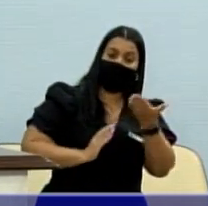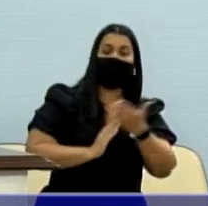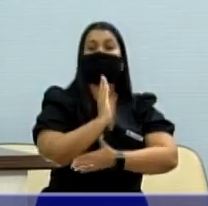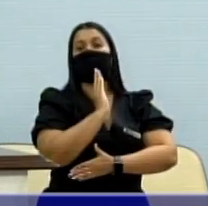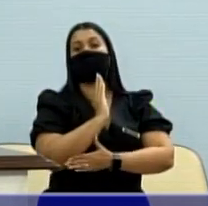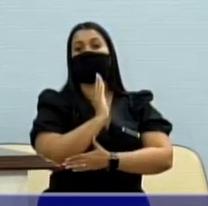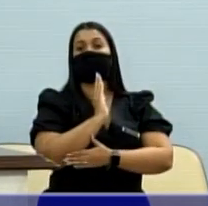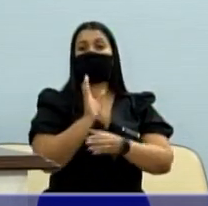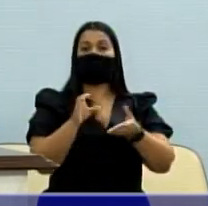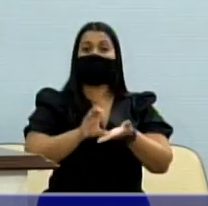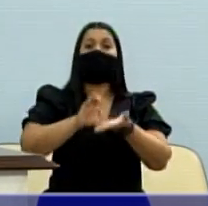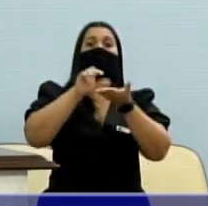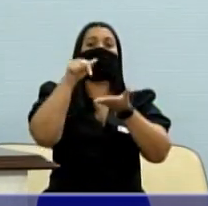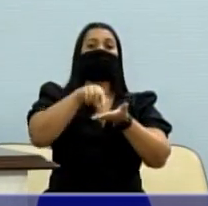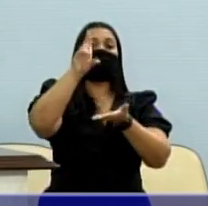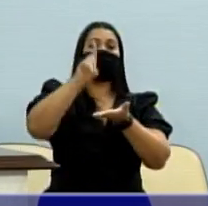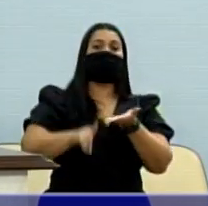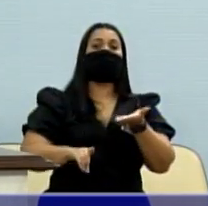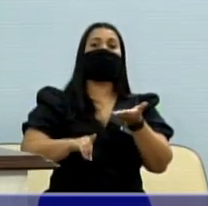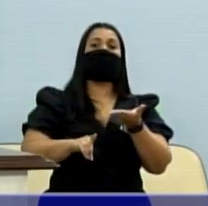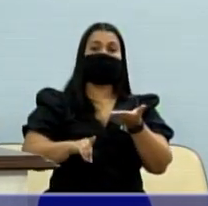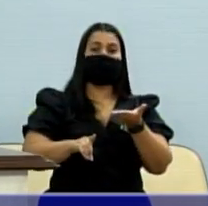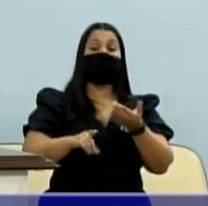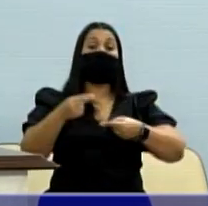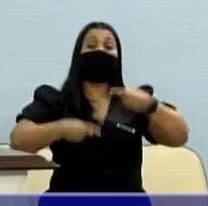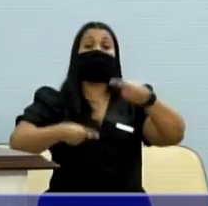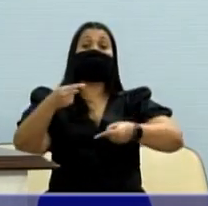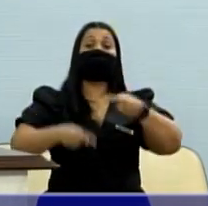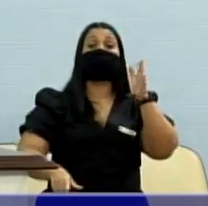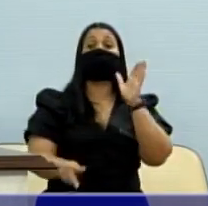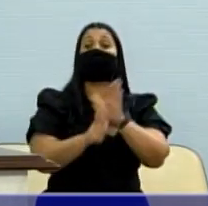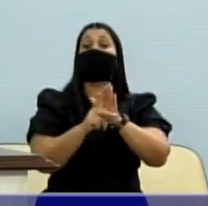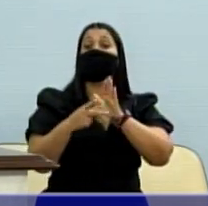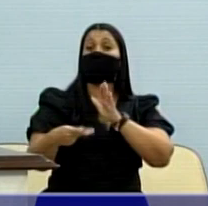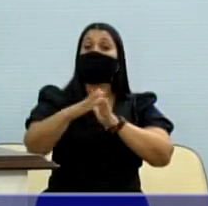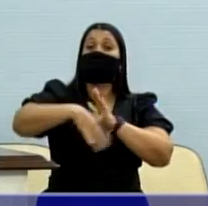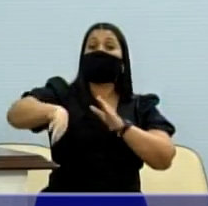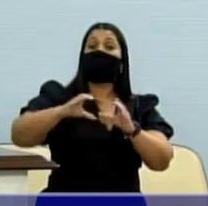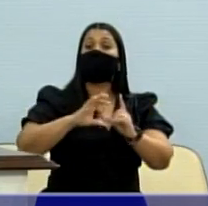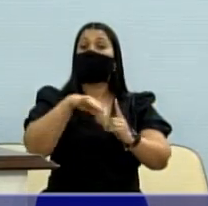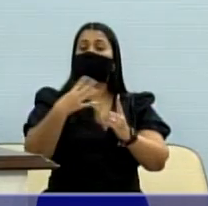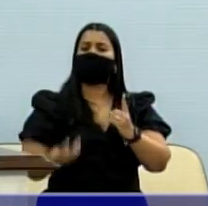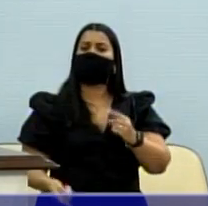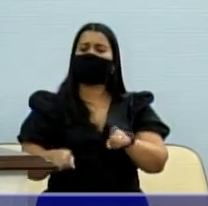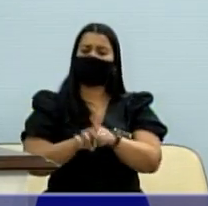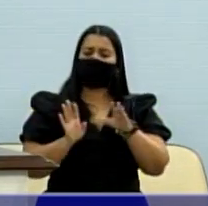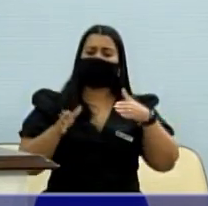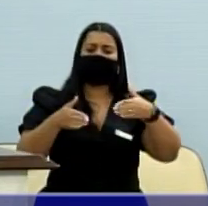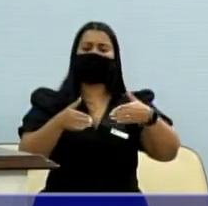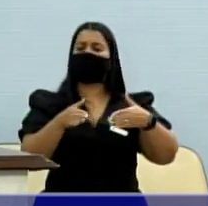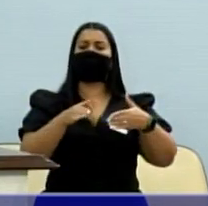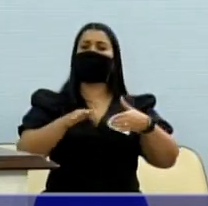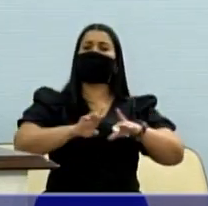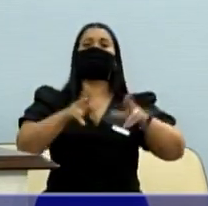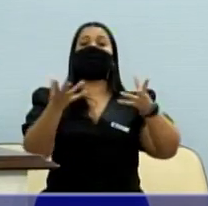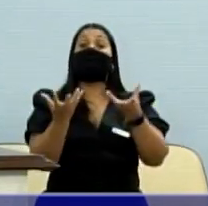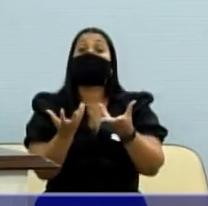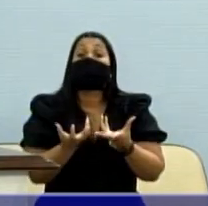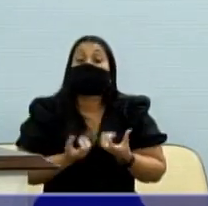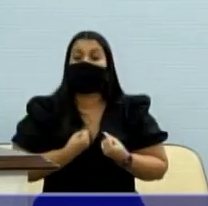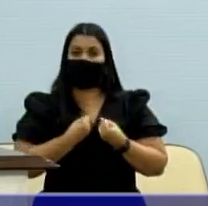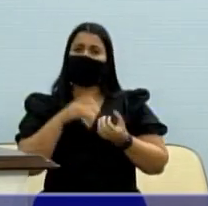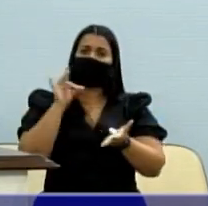do Conselho, Conselho de Direitos, discutir políticas públicas e também um novo olhar, um acolhimento que eu tenho